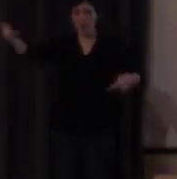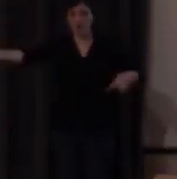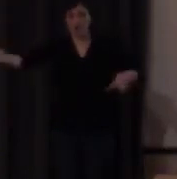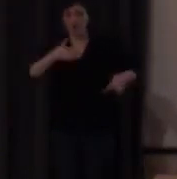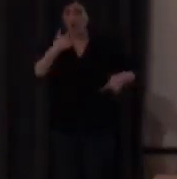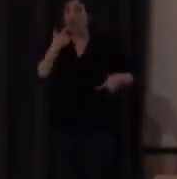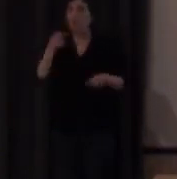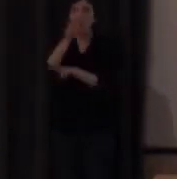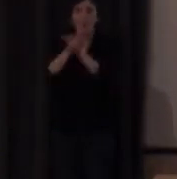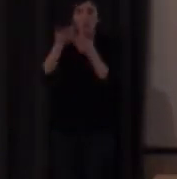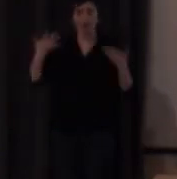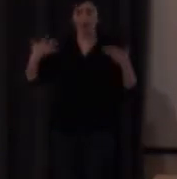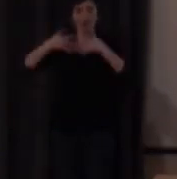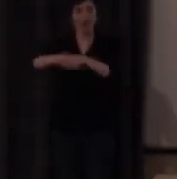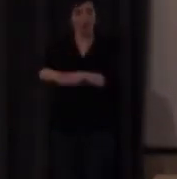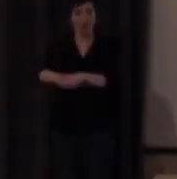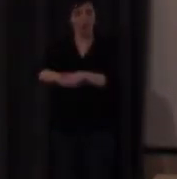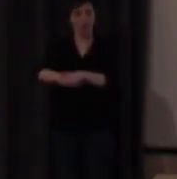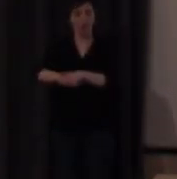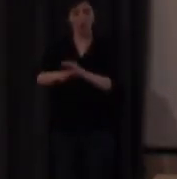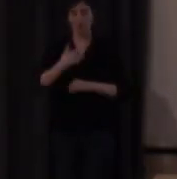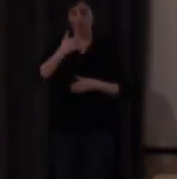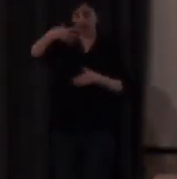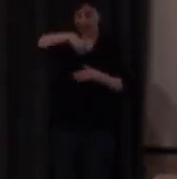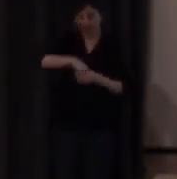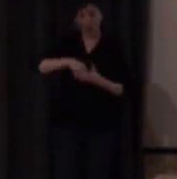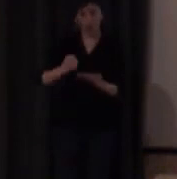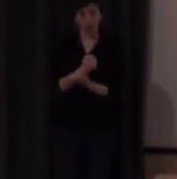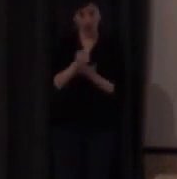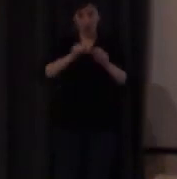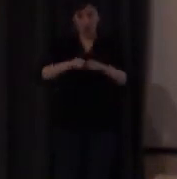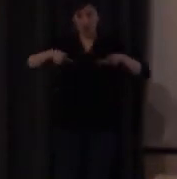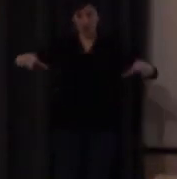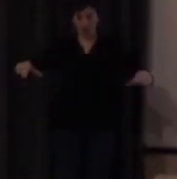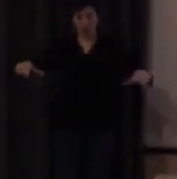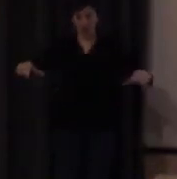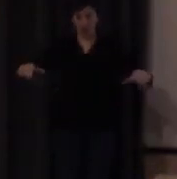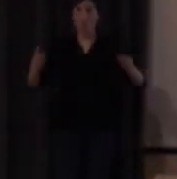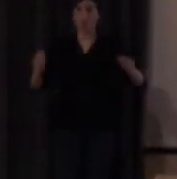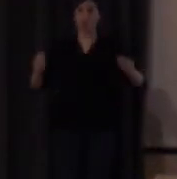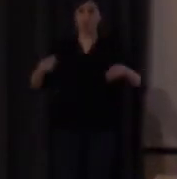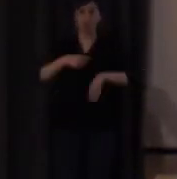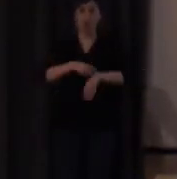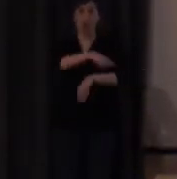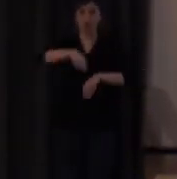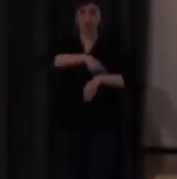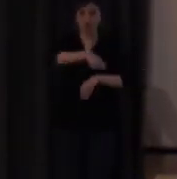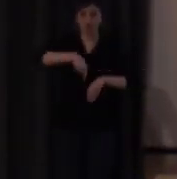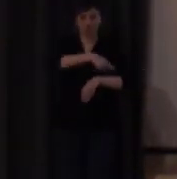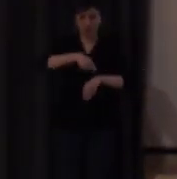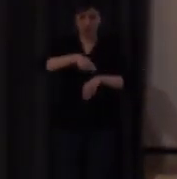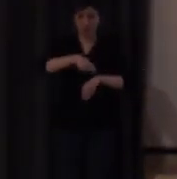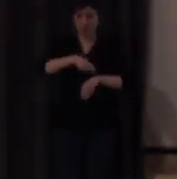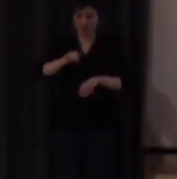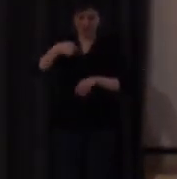integrador es decir trata de que los alumnos estén dentro del aula ordinaria el mayor número de horas posible y ahora veremos cómo lo hacemos